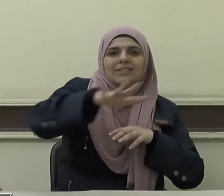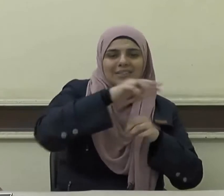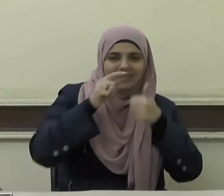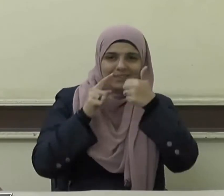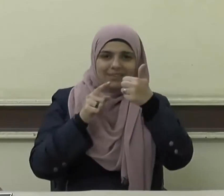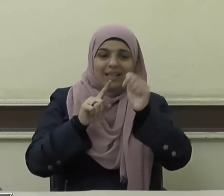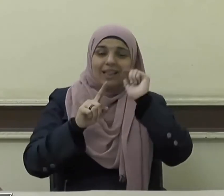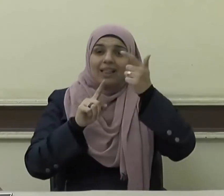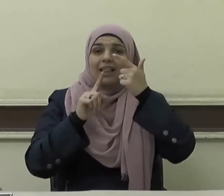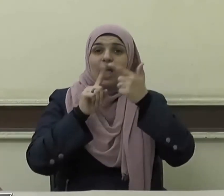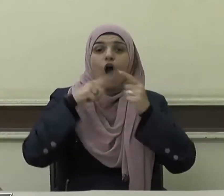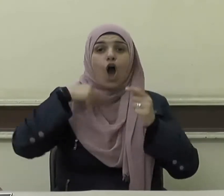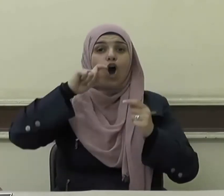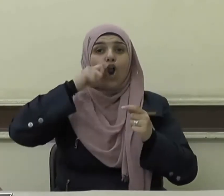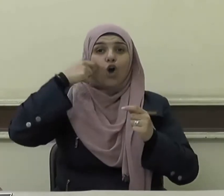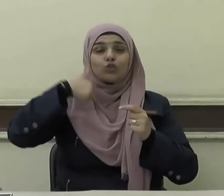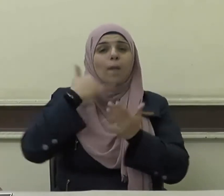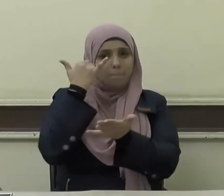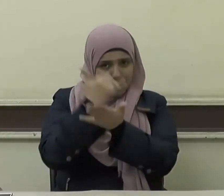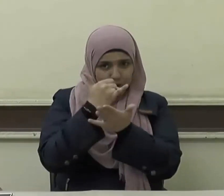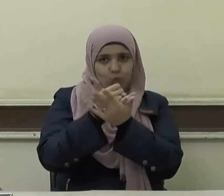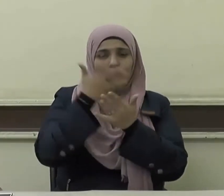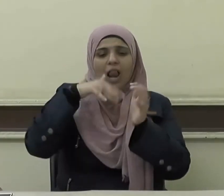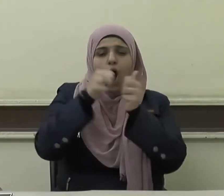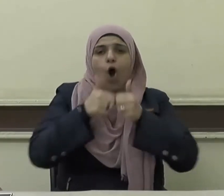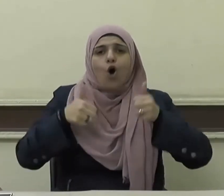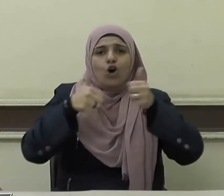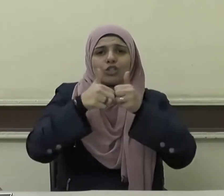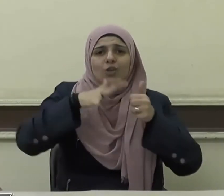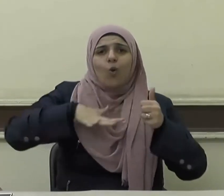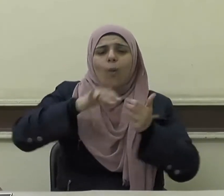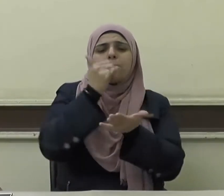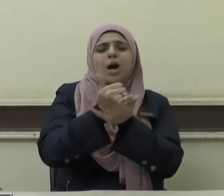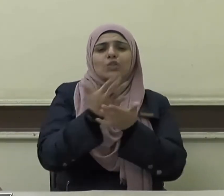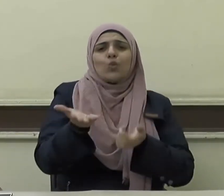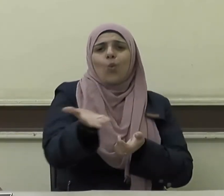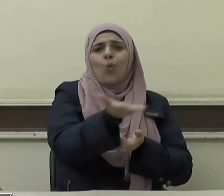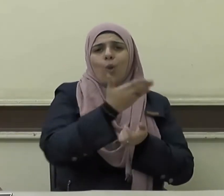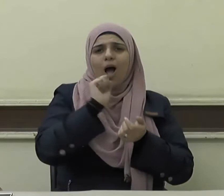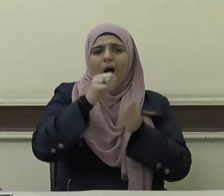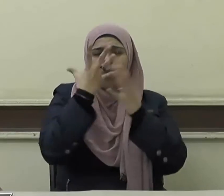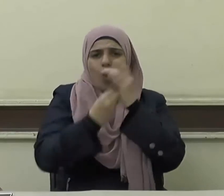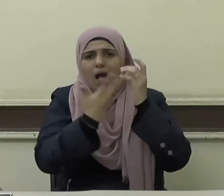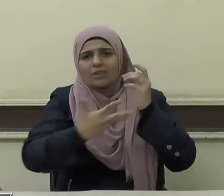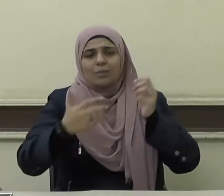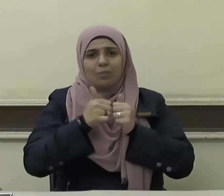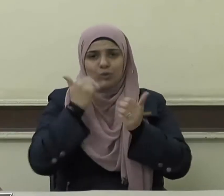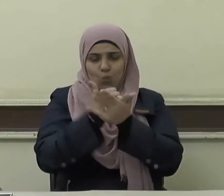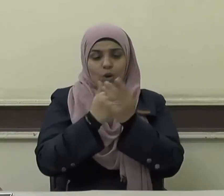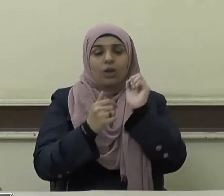رعيته والرجل راع في أهله وهو مسؤول عن رعيته